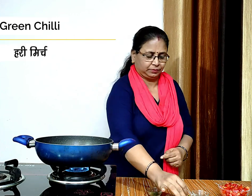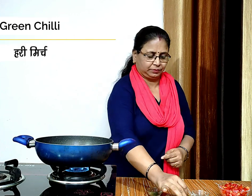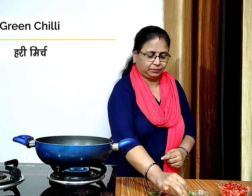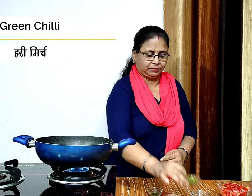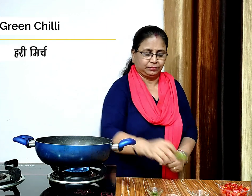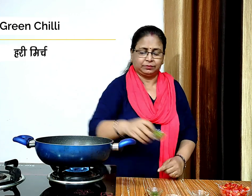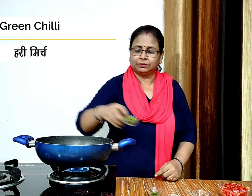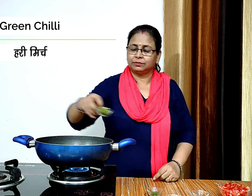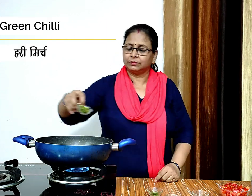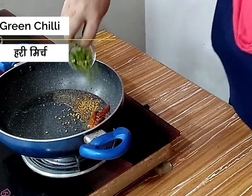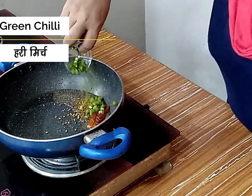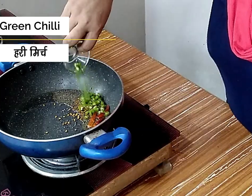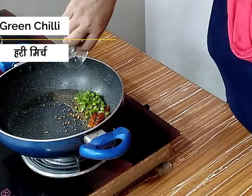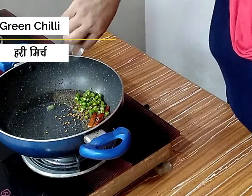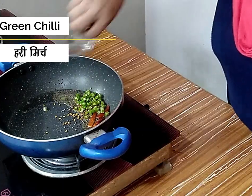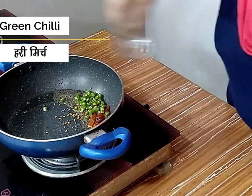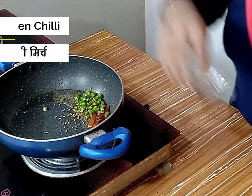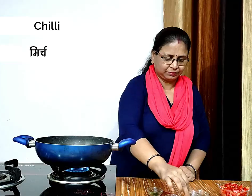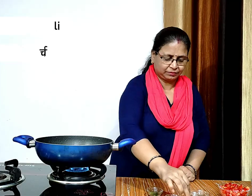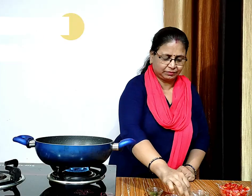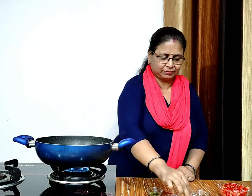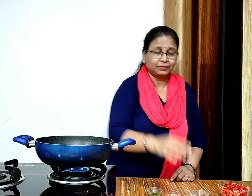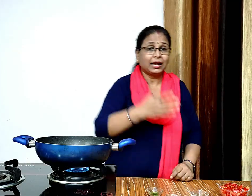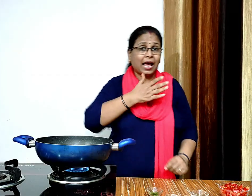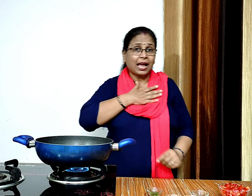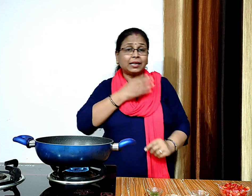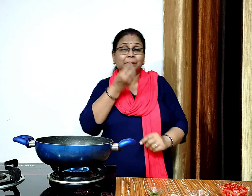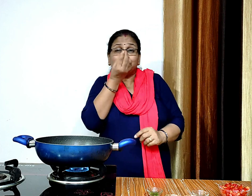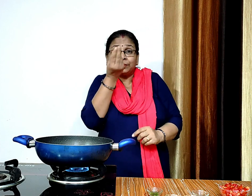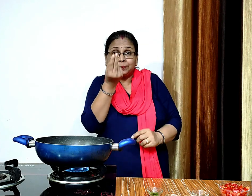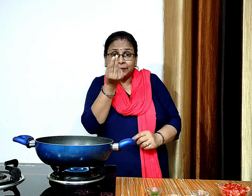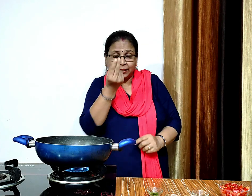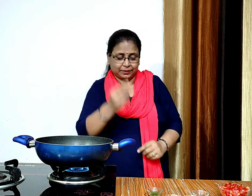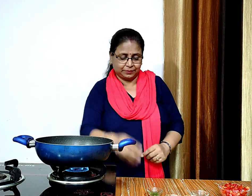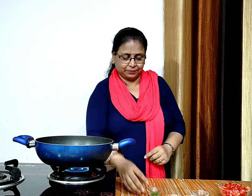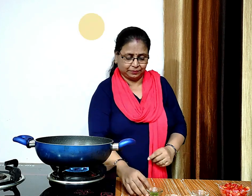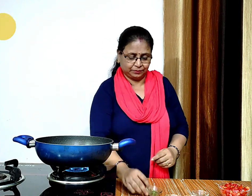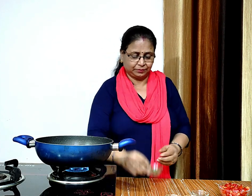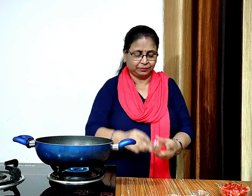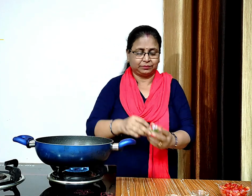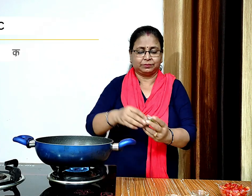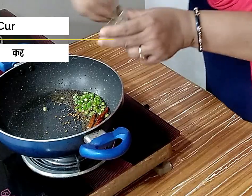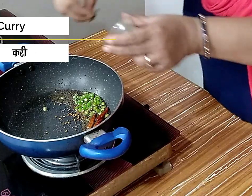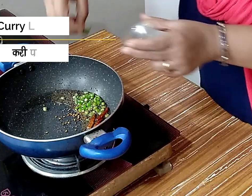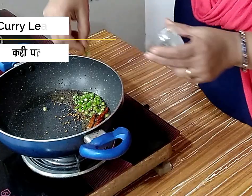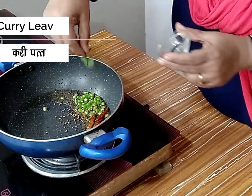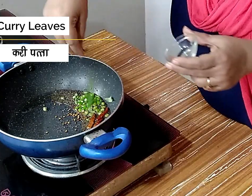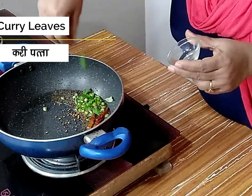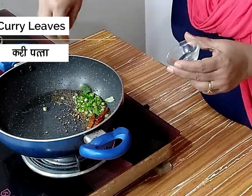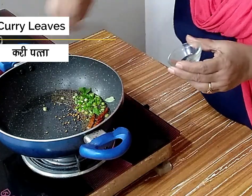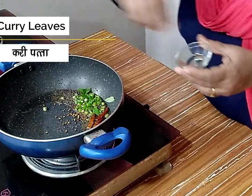और साथ से आठ करी पत्ता डालकर थोड़ा चला लेंगे